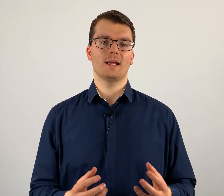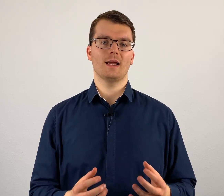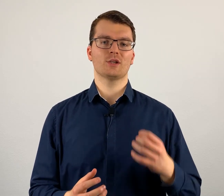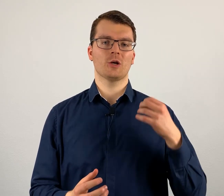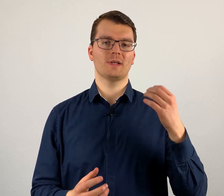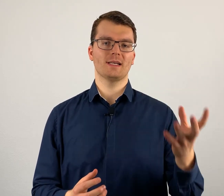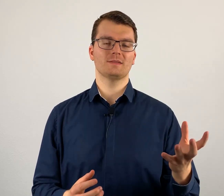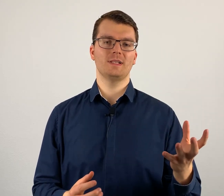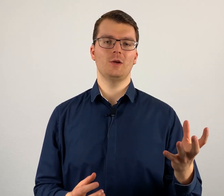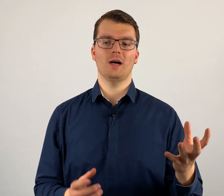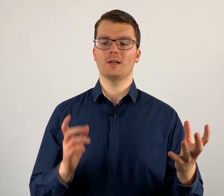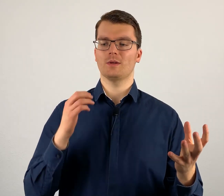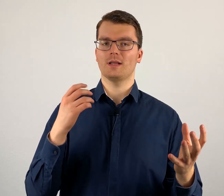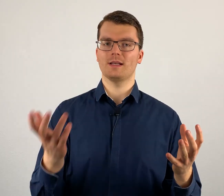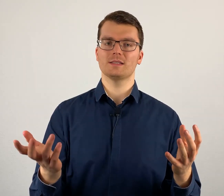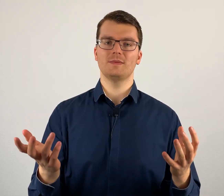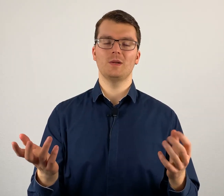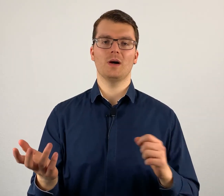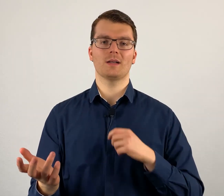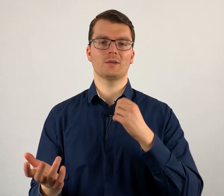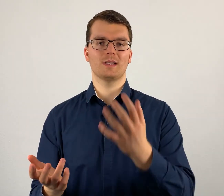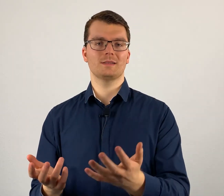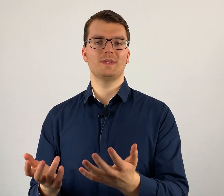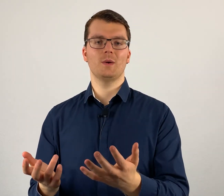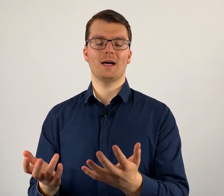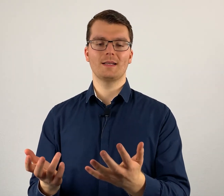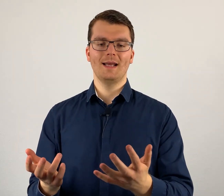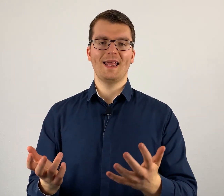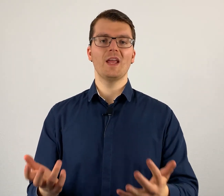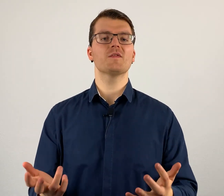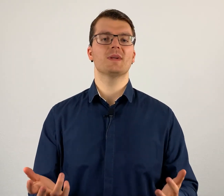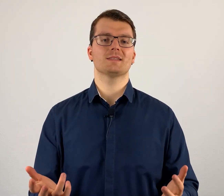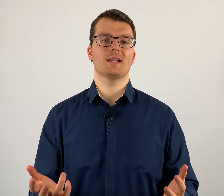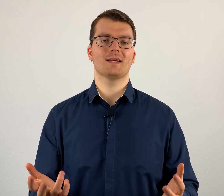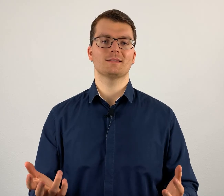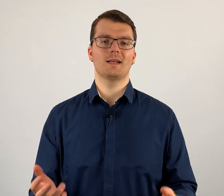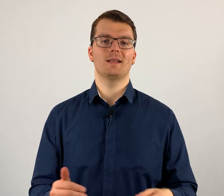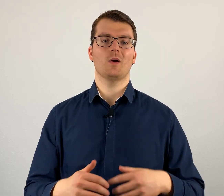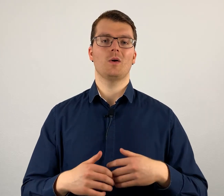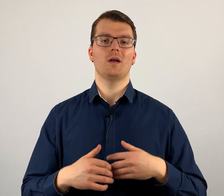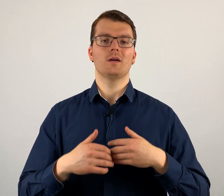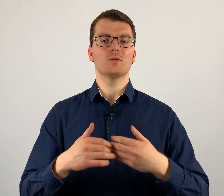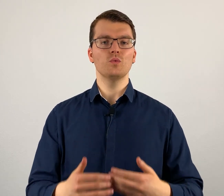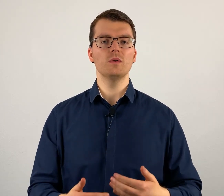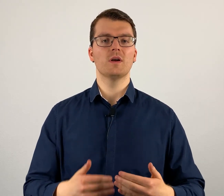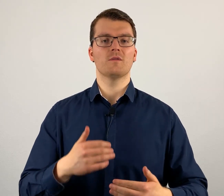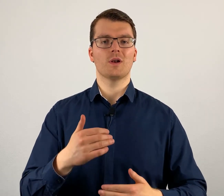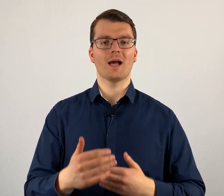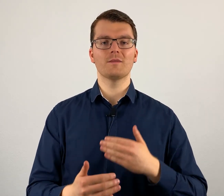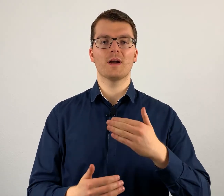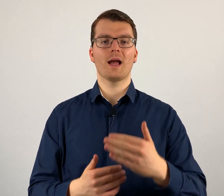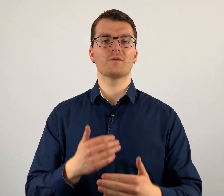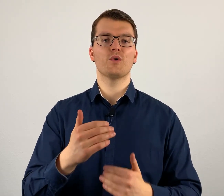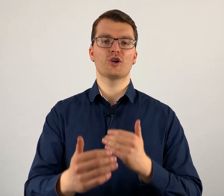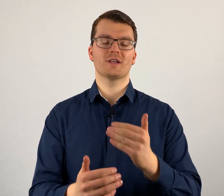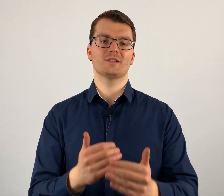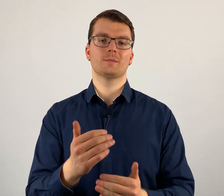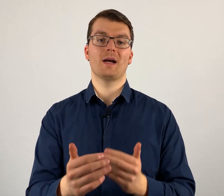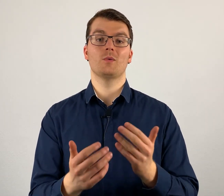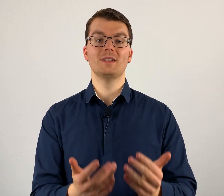naja, ich schaue mir das Video an und dann das Video an und das Video an, hilft mir das dann tatsächlich auch gut, von Anfang an Vorschläge zu machen und